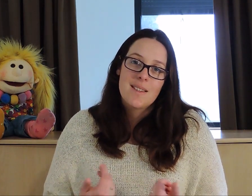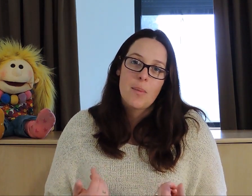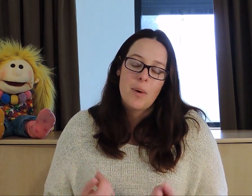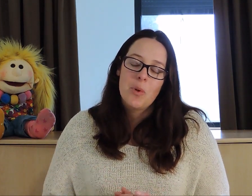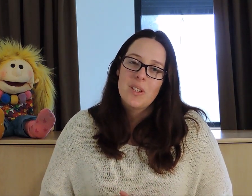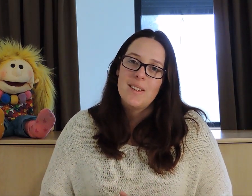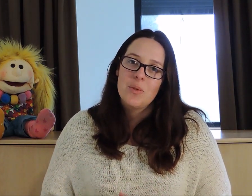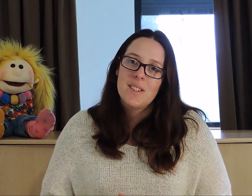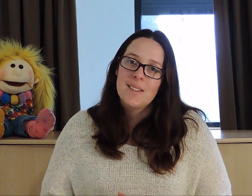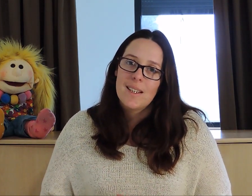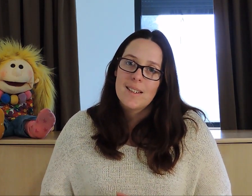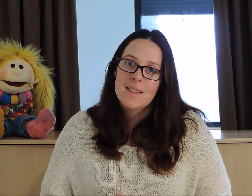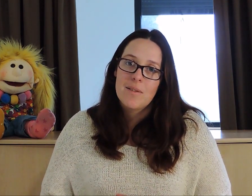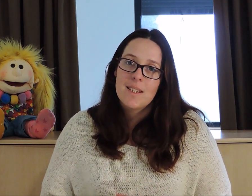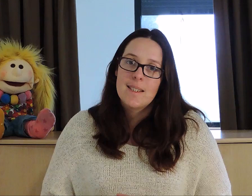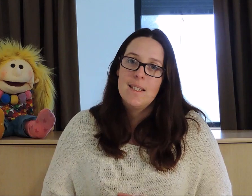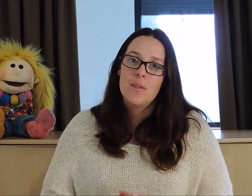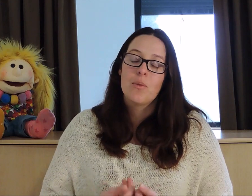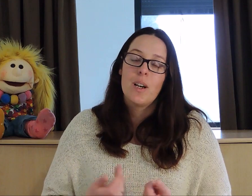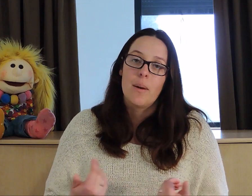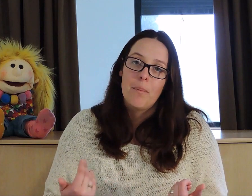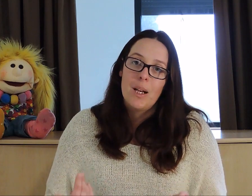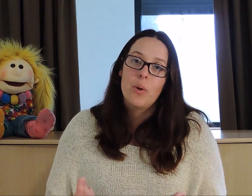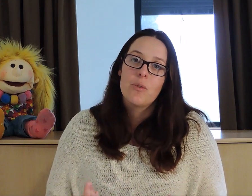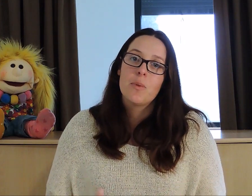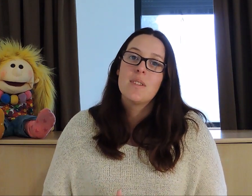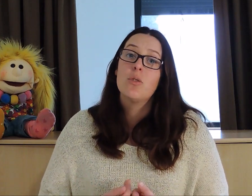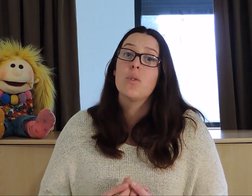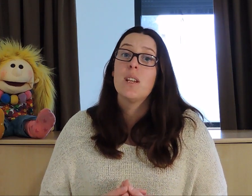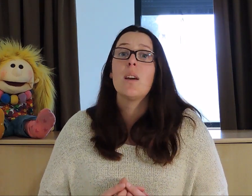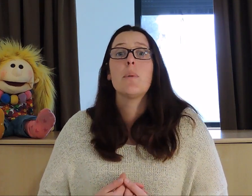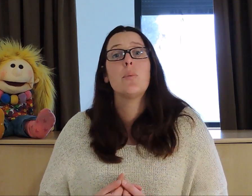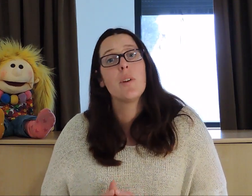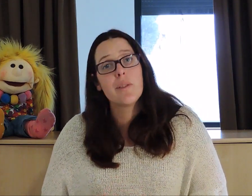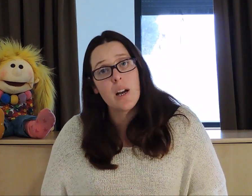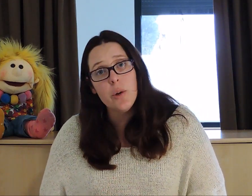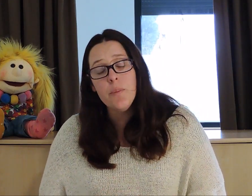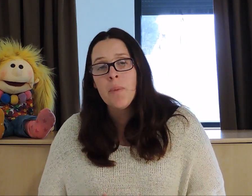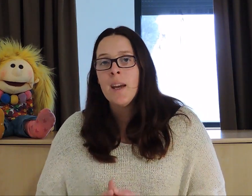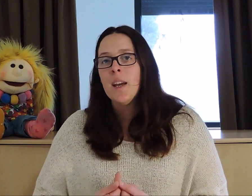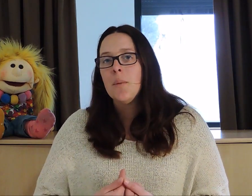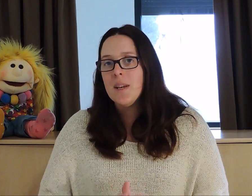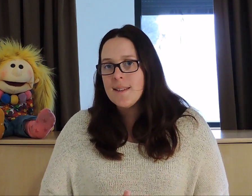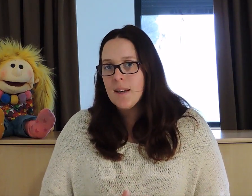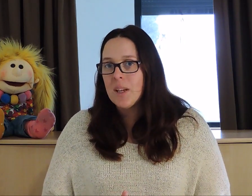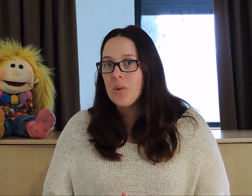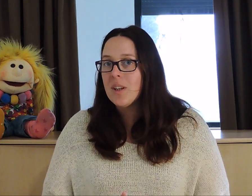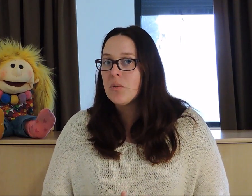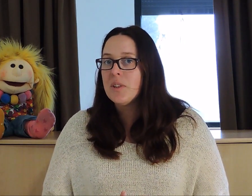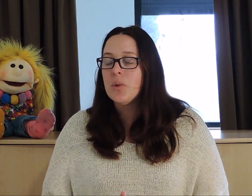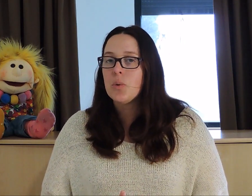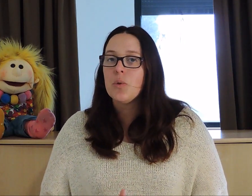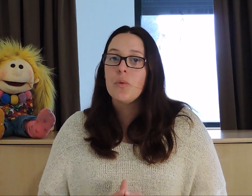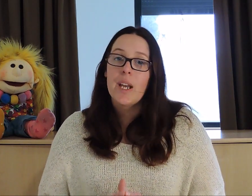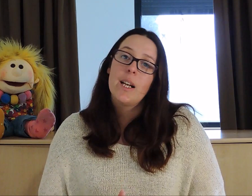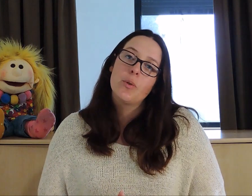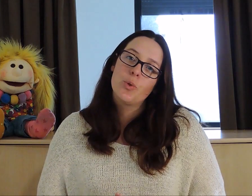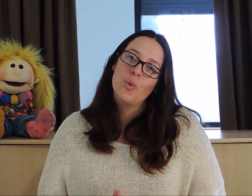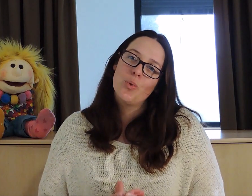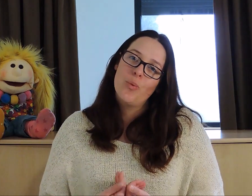et sa maman qui était aussi très très investie. Donc voilà, malheureusement cette journée n'a pas pu avoir lieu, mais ça m'a donné envie de faire quelque chose,